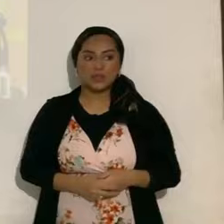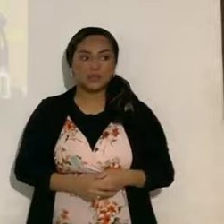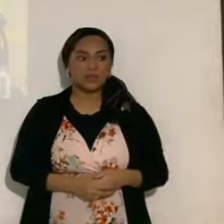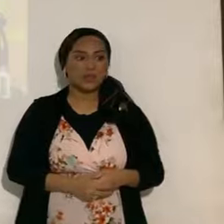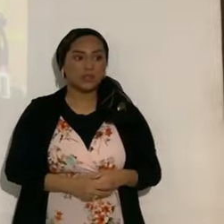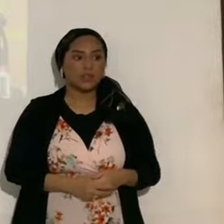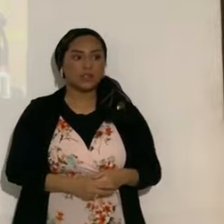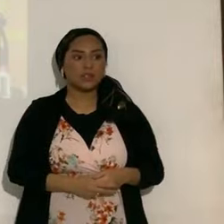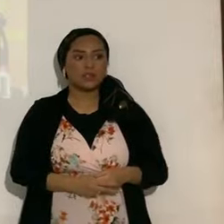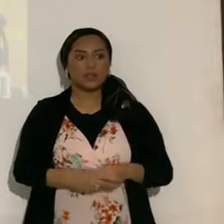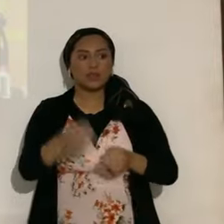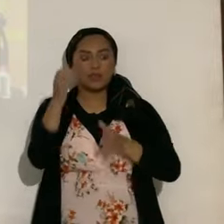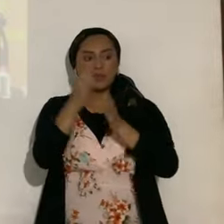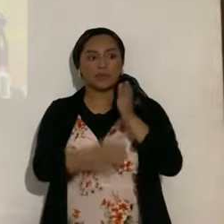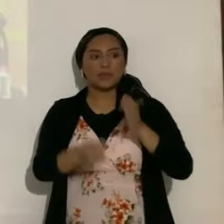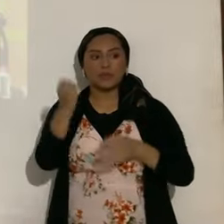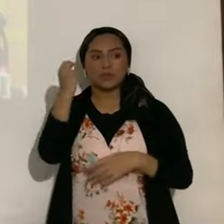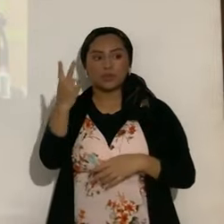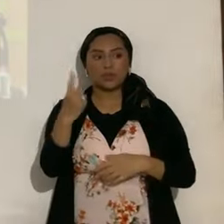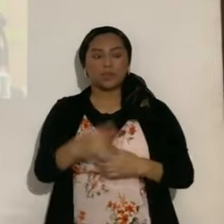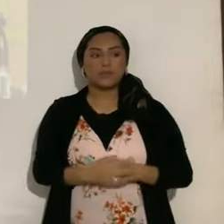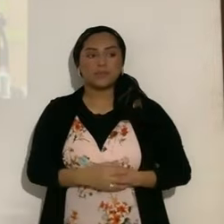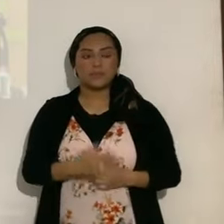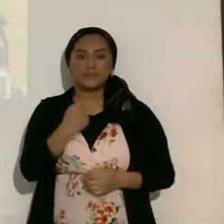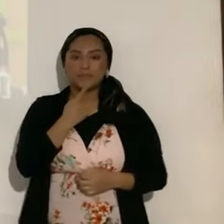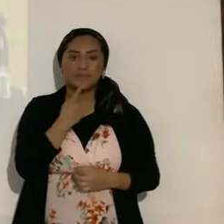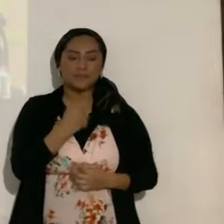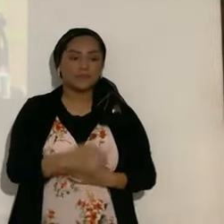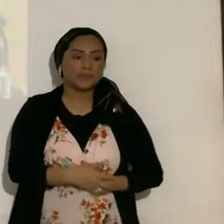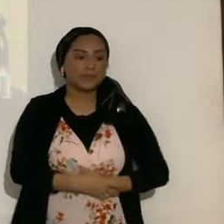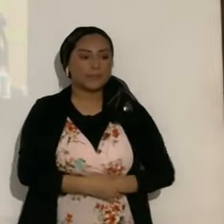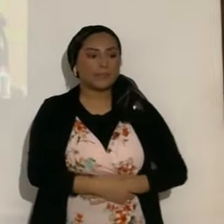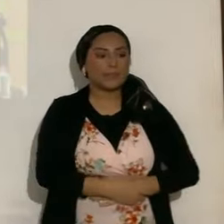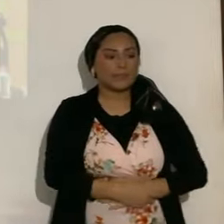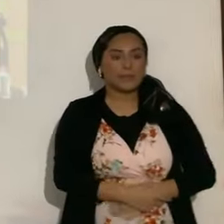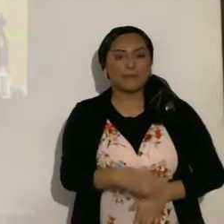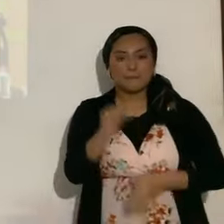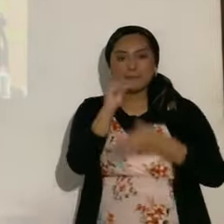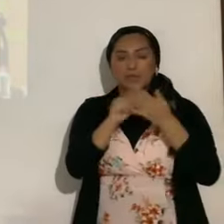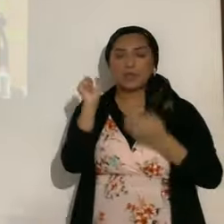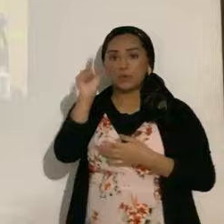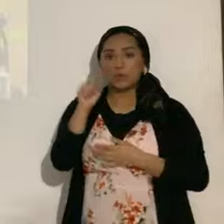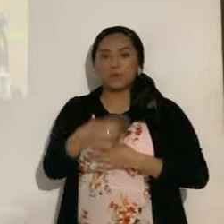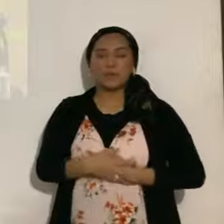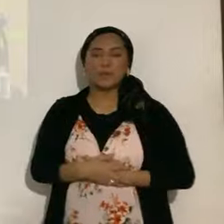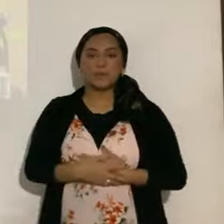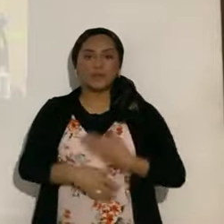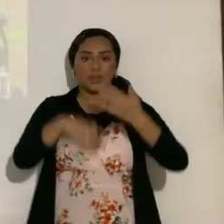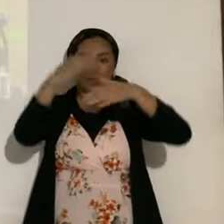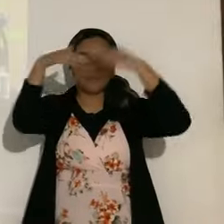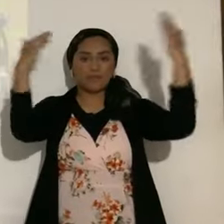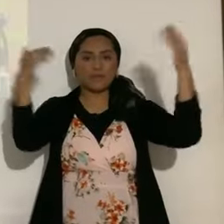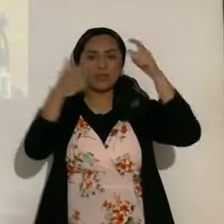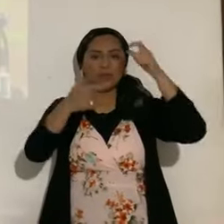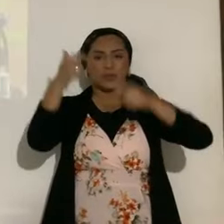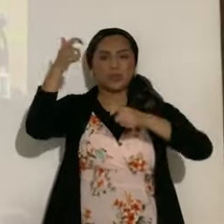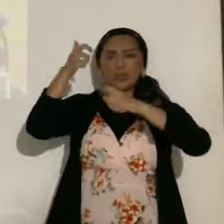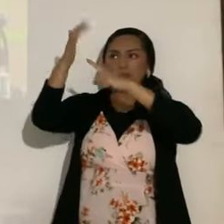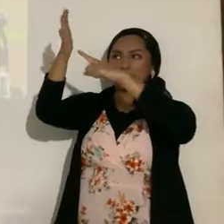12 de Apocalipsis, dice así, Verso 1 Apareció en el cielo una gran señal, se dan cuenta